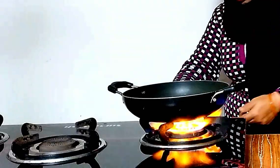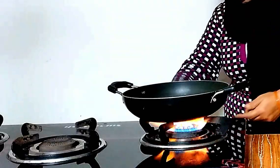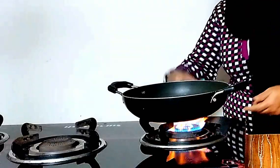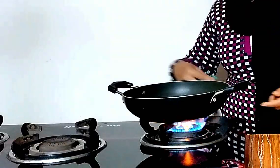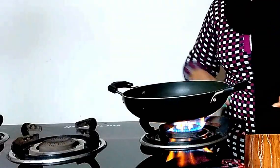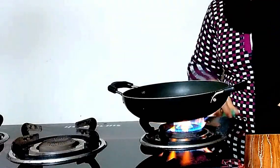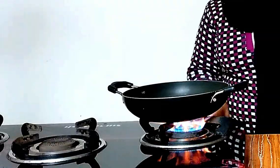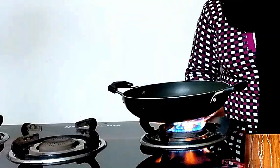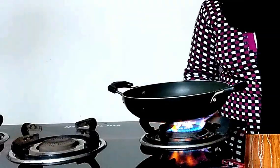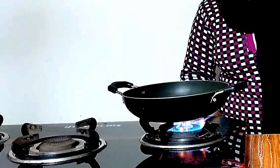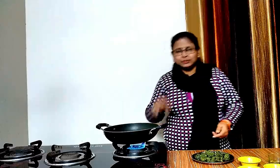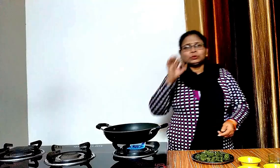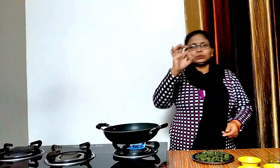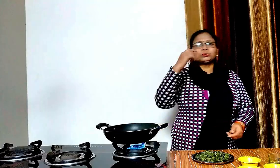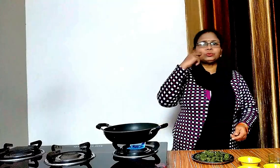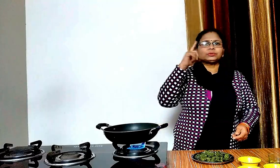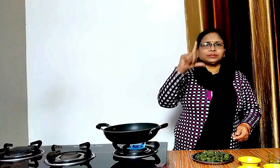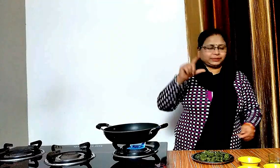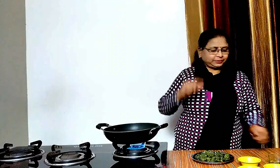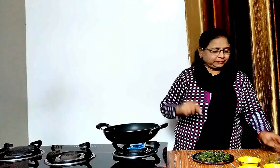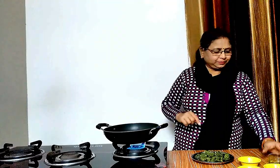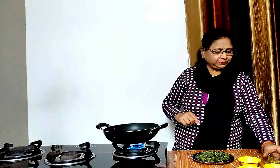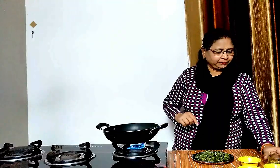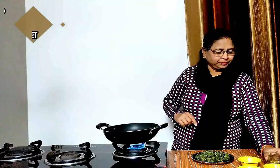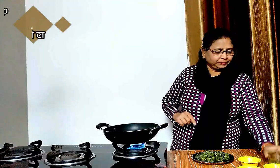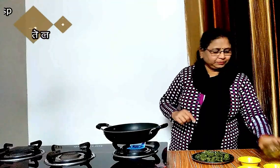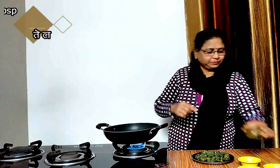इसके लिए एक कड़ाई में दो से तीन चमस देल डालेंगे